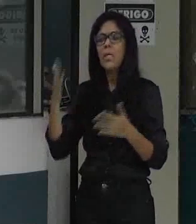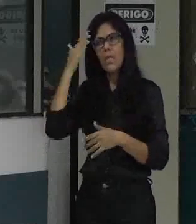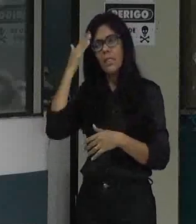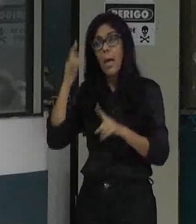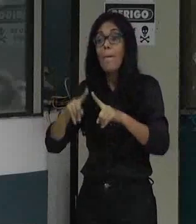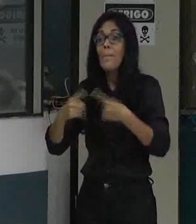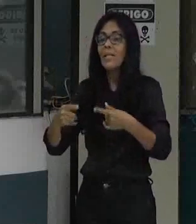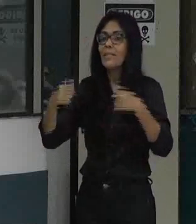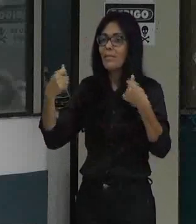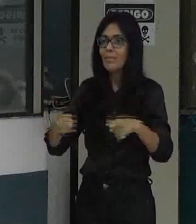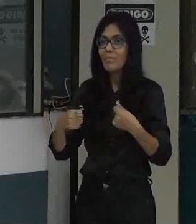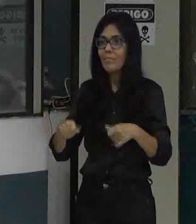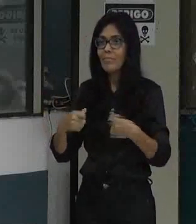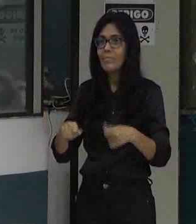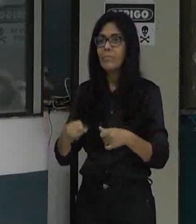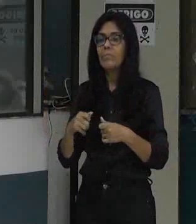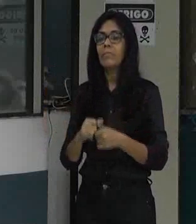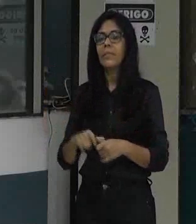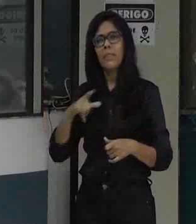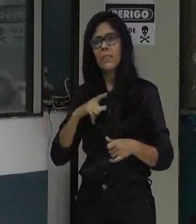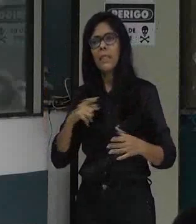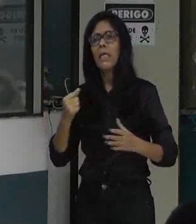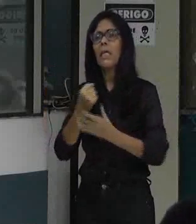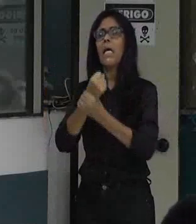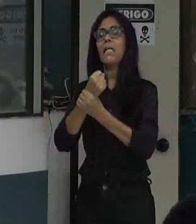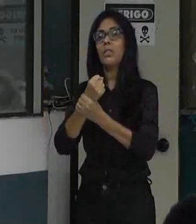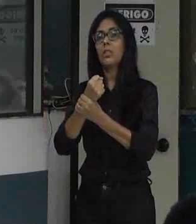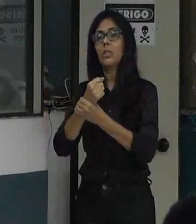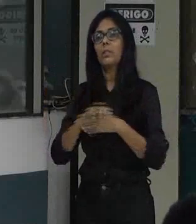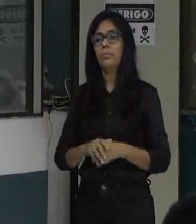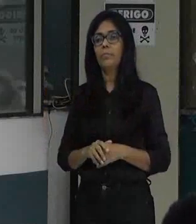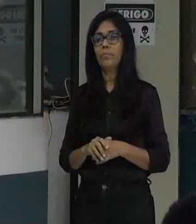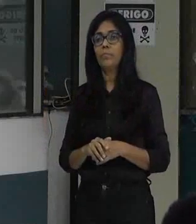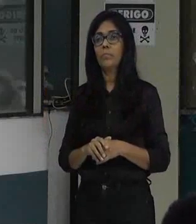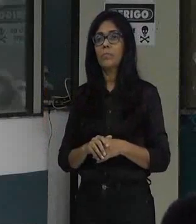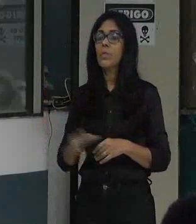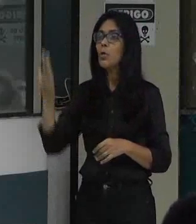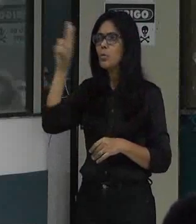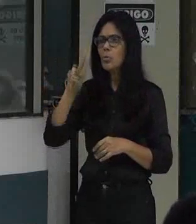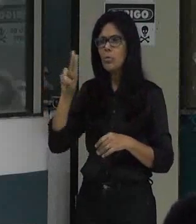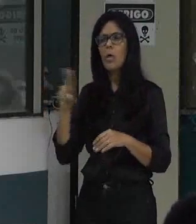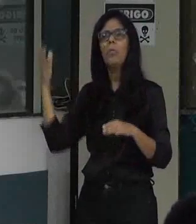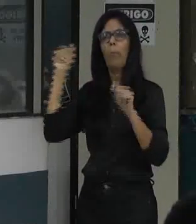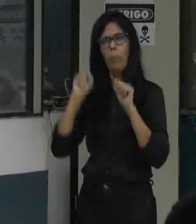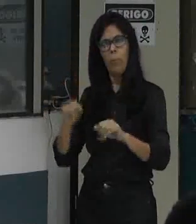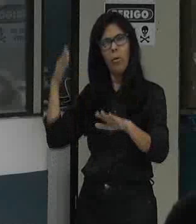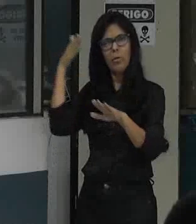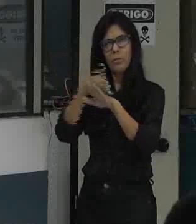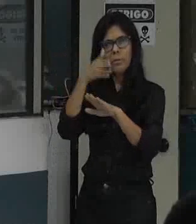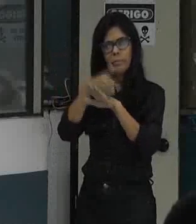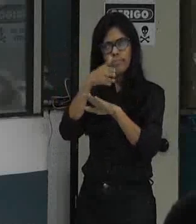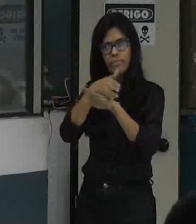mobilidade e o plano rural para que as pessoas tenham acesso é o mínimo que o município tem que garantir